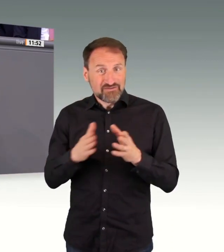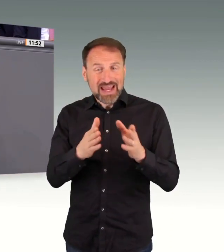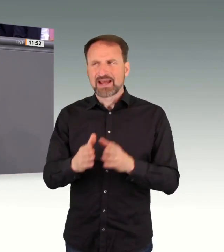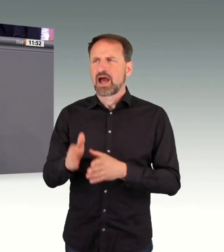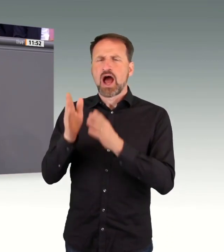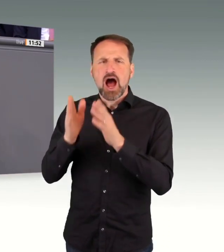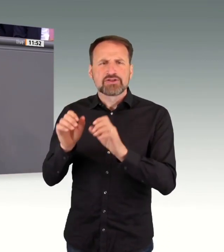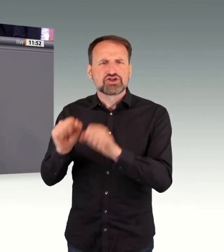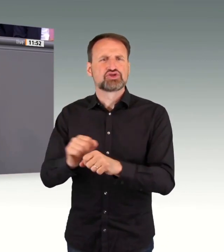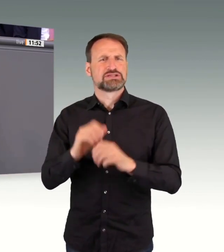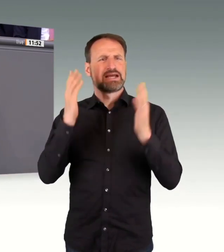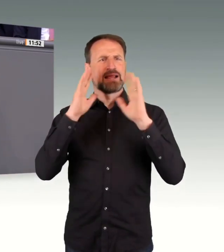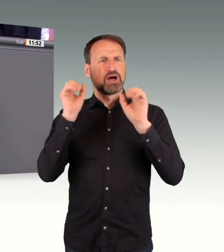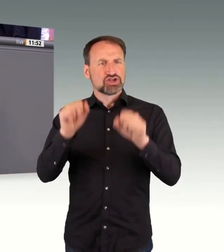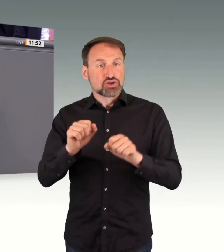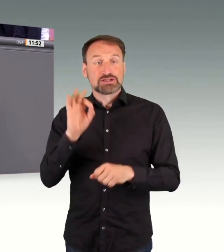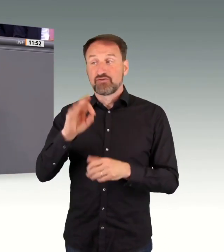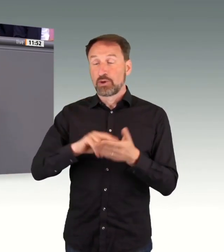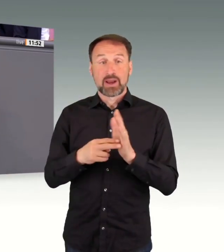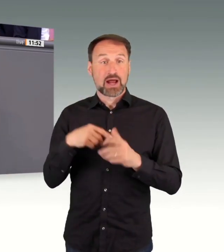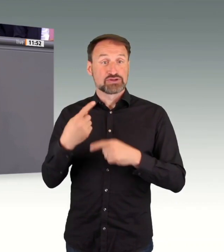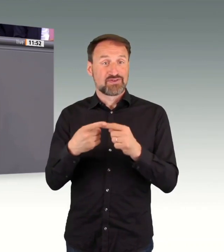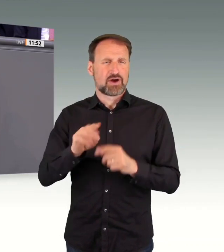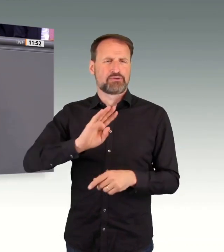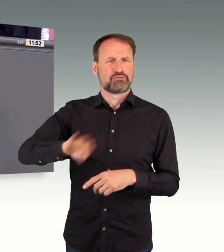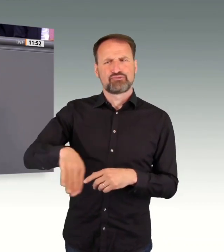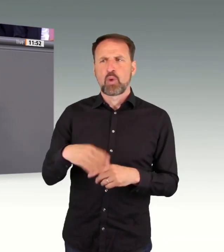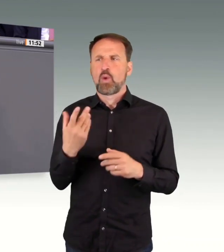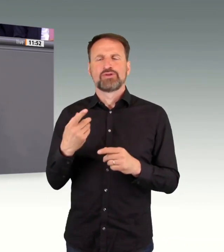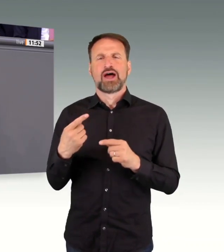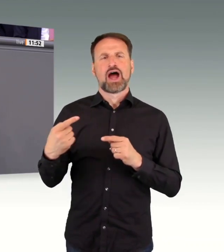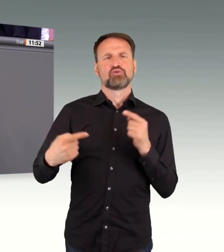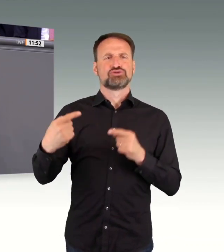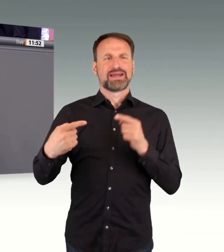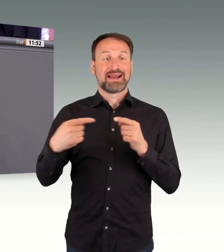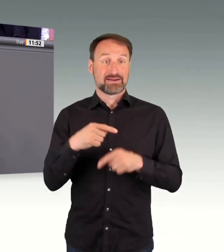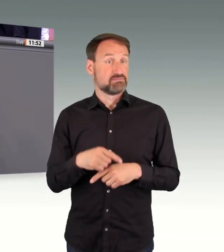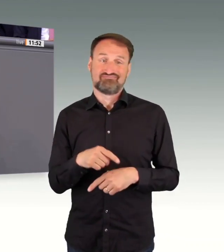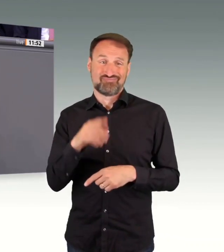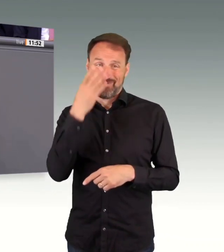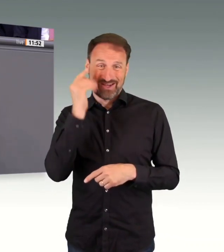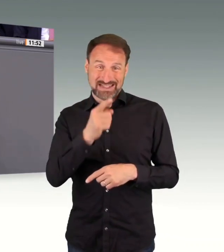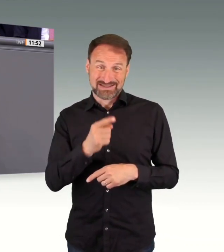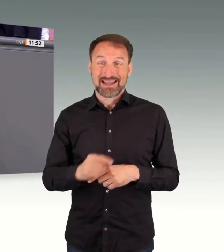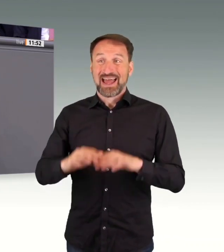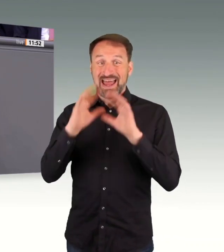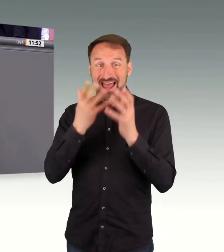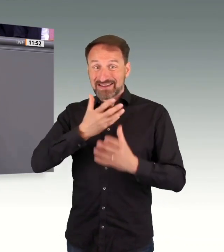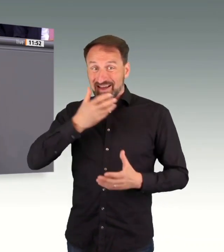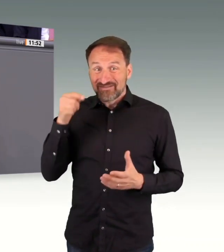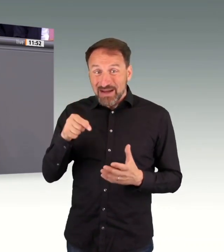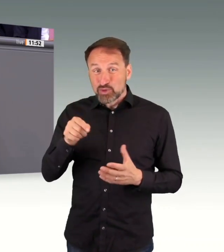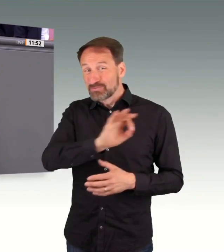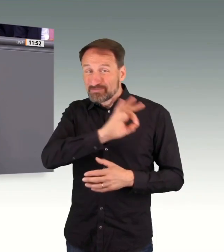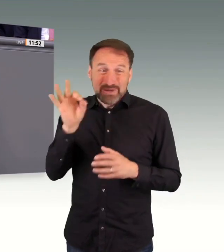Behörden niemand ist, der diese Verfahren bearbeitet. Schnelle Genehmigungen bringen nichts, wenn in den Gerichten niemand ist, um sie zu überprüfen. Eine Personaloffensive ist